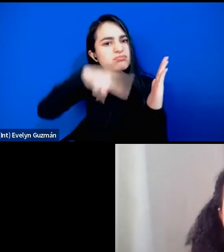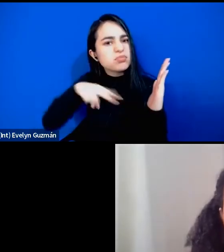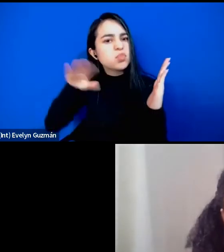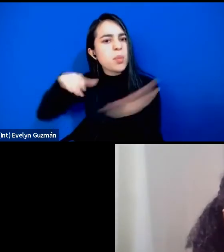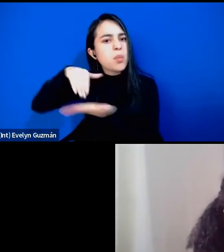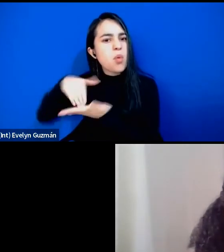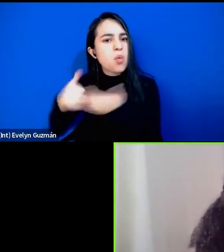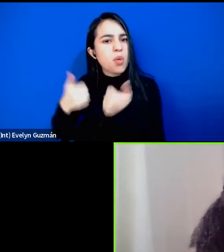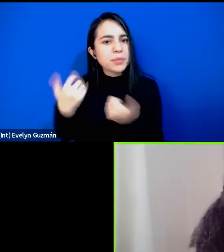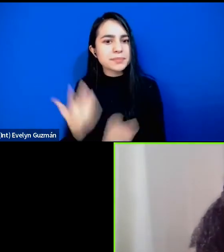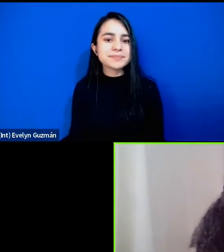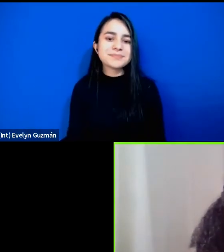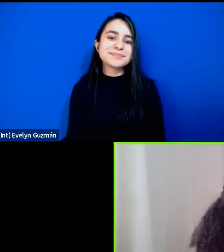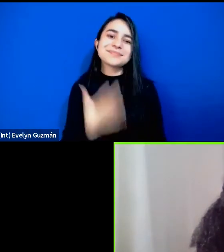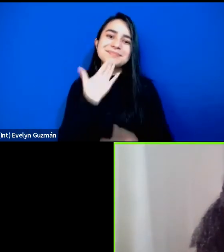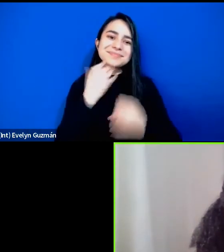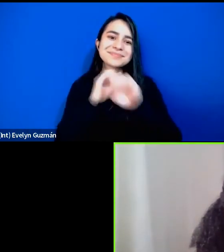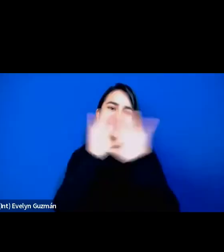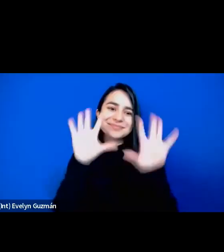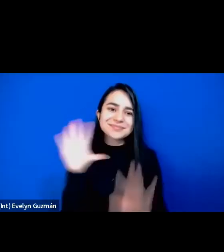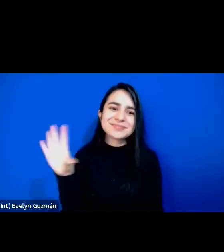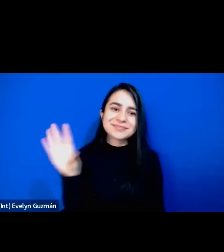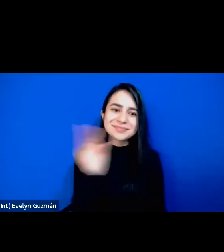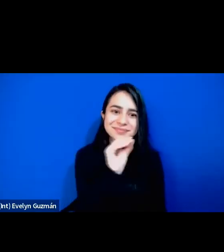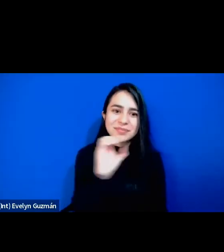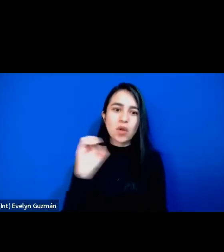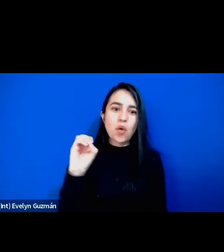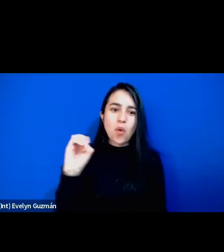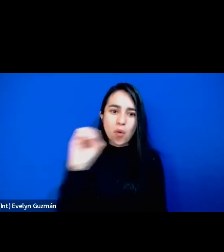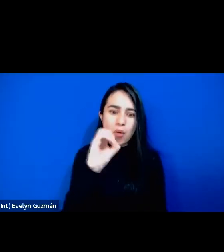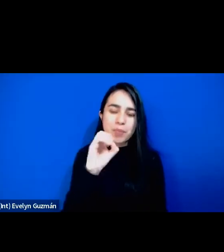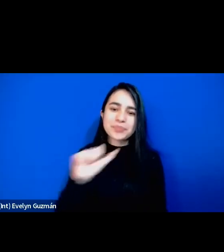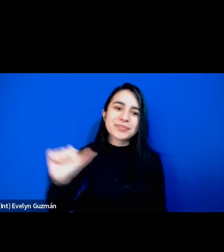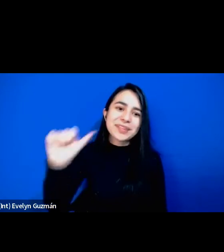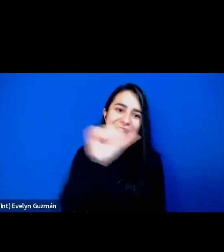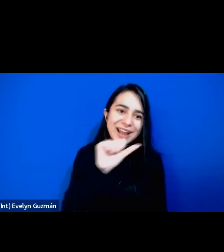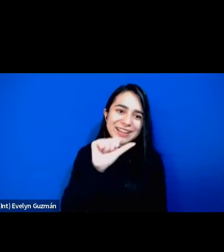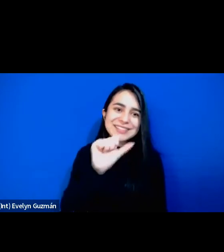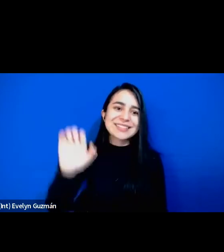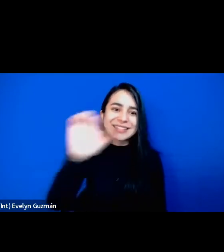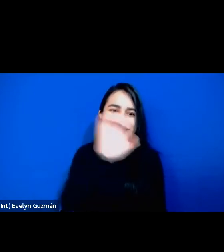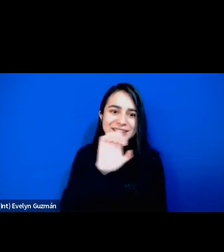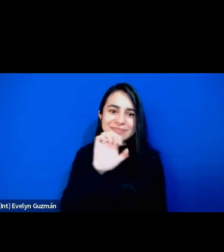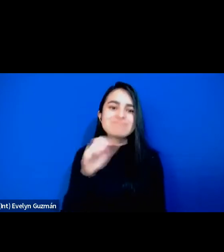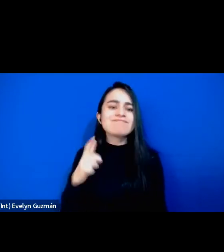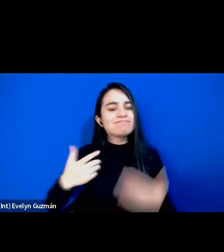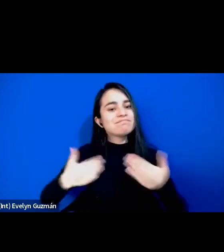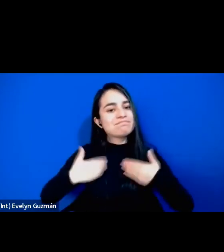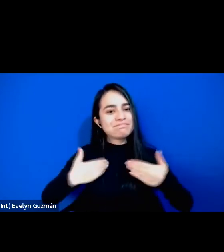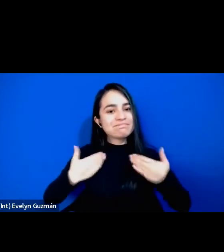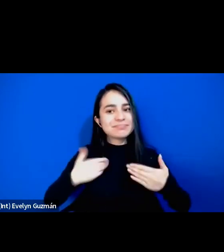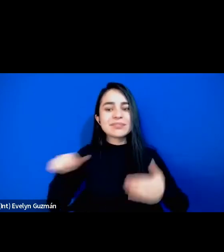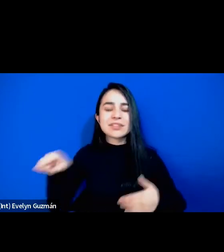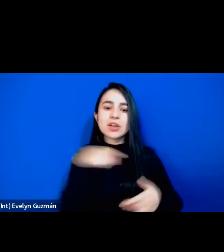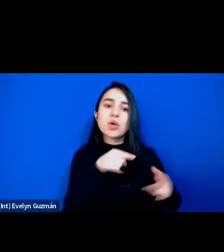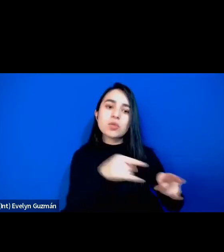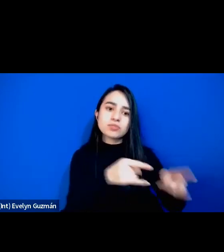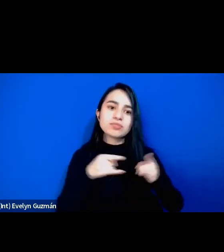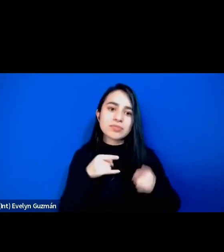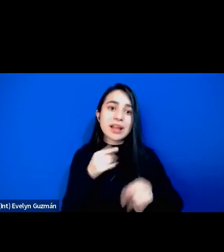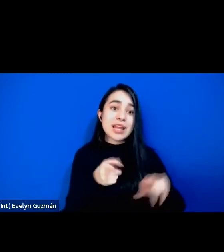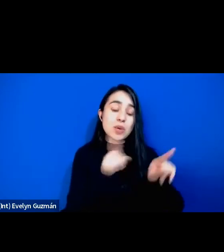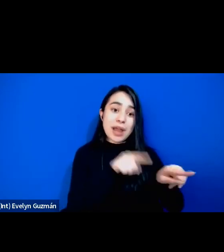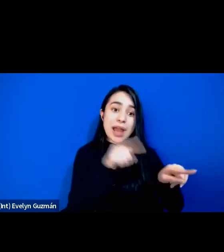Buenos días a todas, a todos, a todos. Es una alegría muy grande también, como Mónica